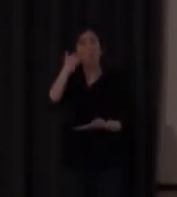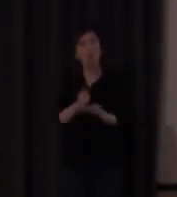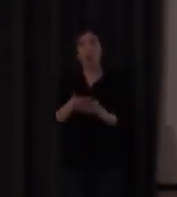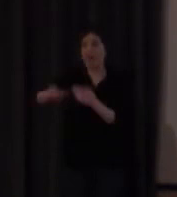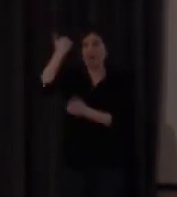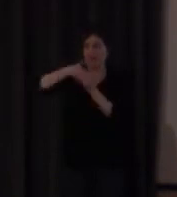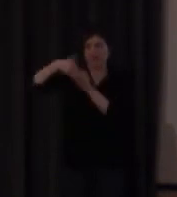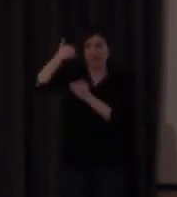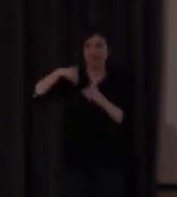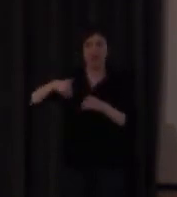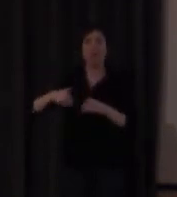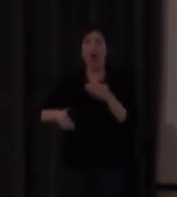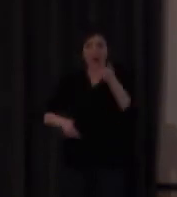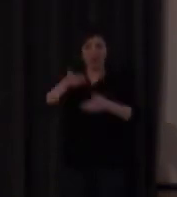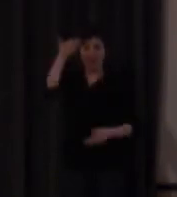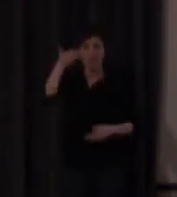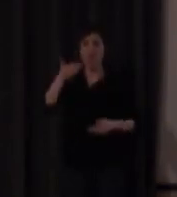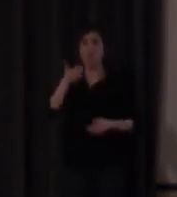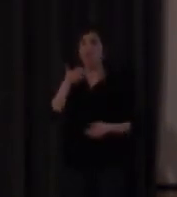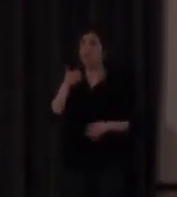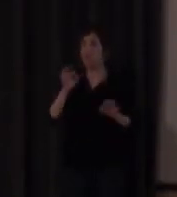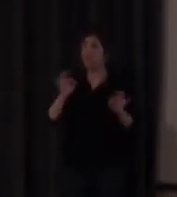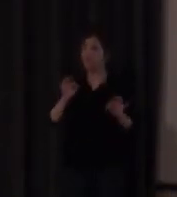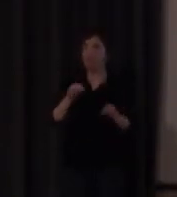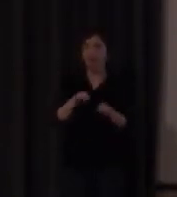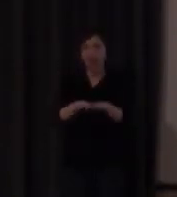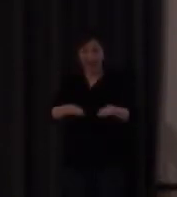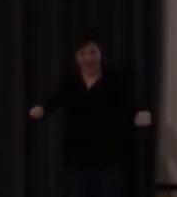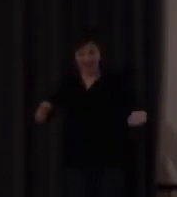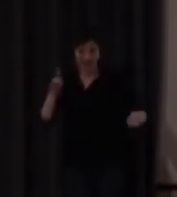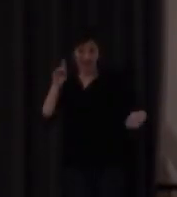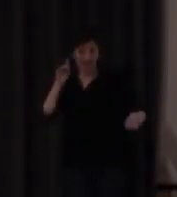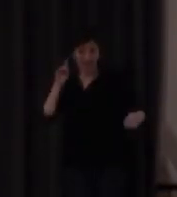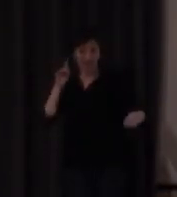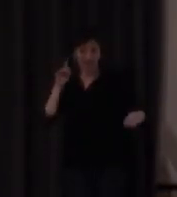yo hago cuando llegan nuestros alumnos a primero de la ESO. Es decir,